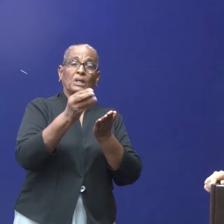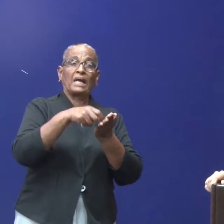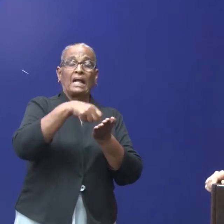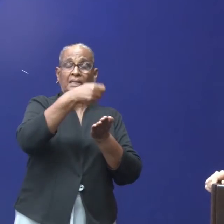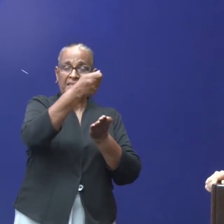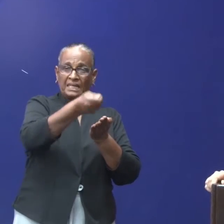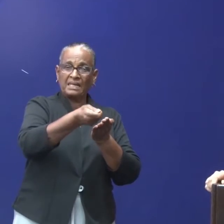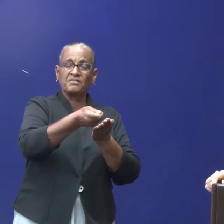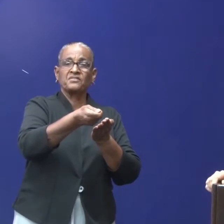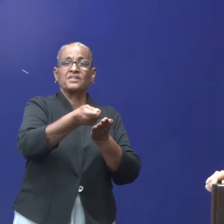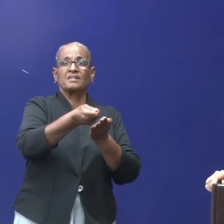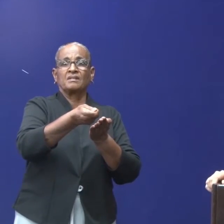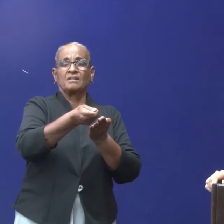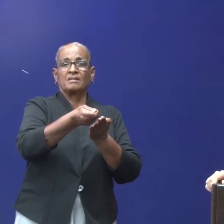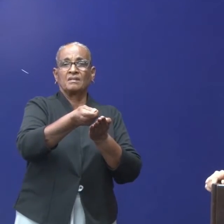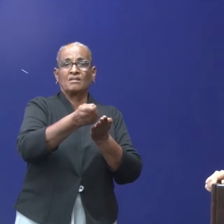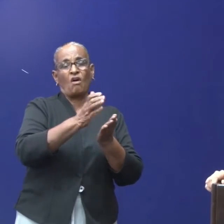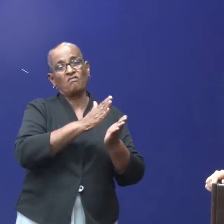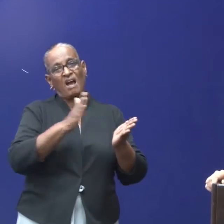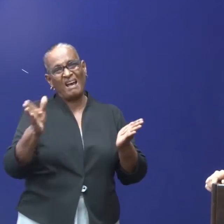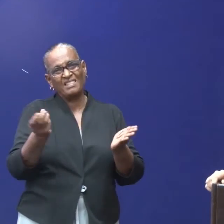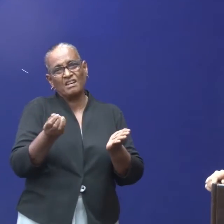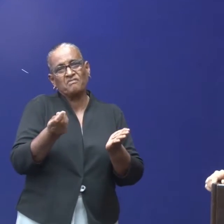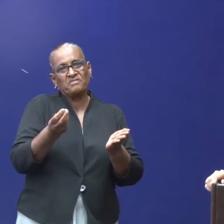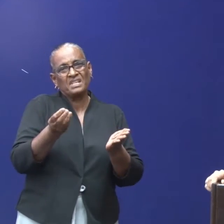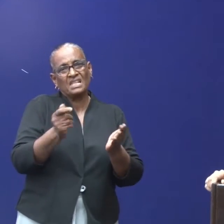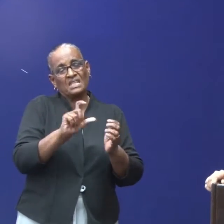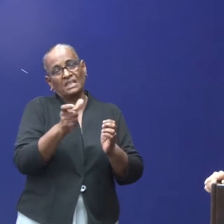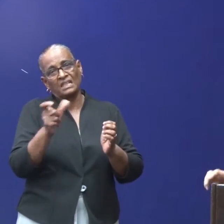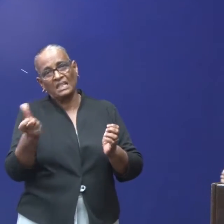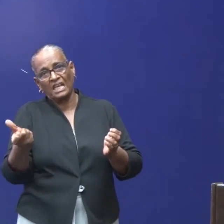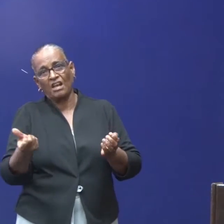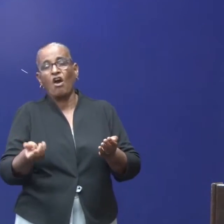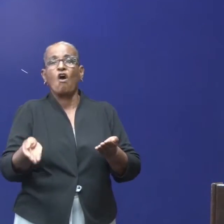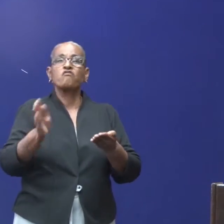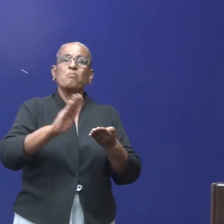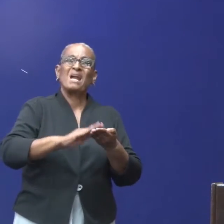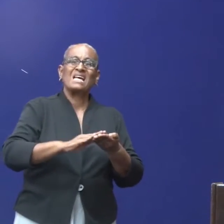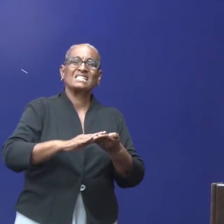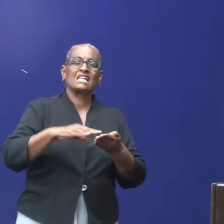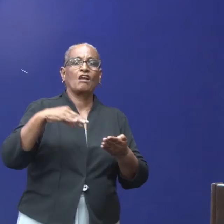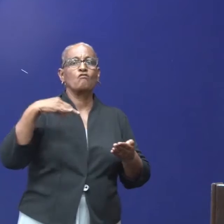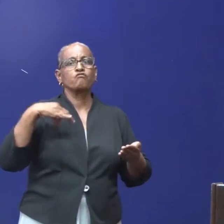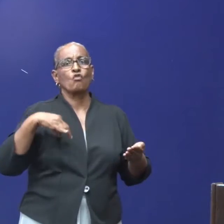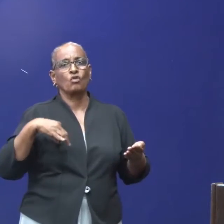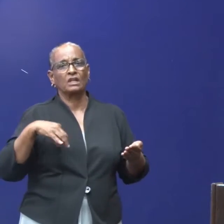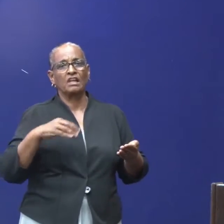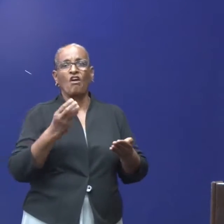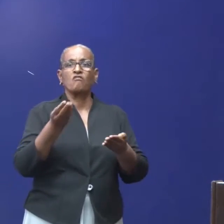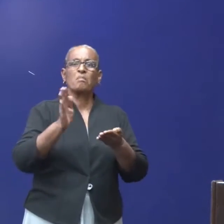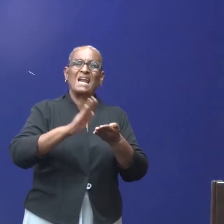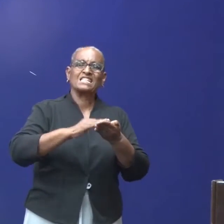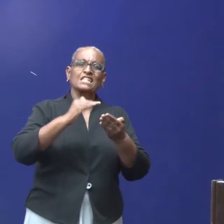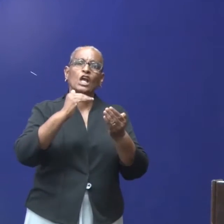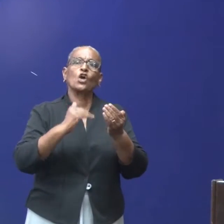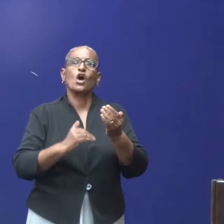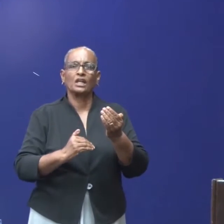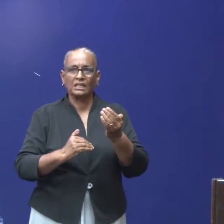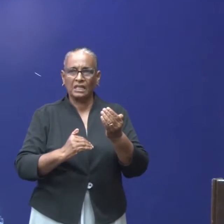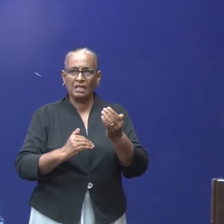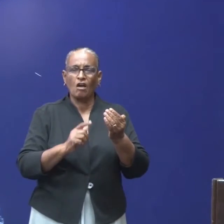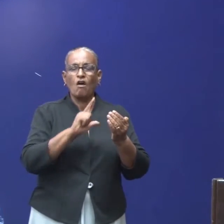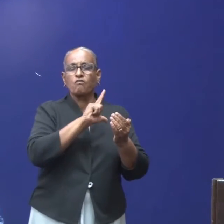dat er andere financiële dingen als belastingvoordeel, belastingkorting voor